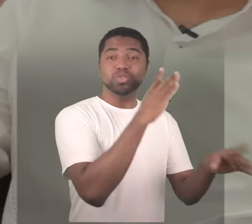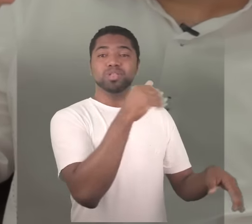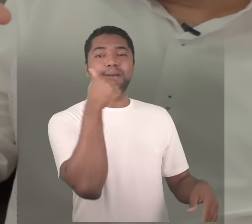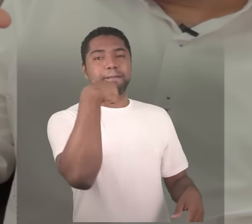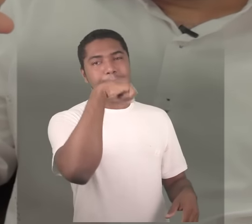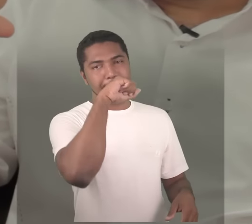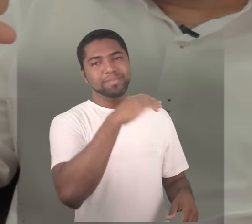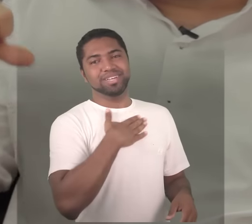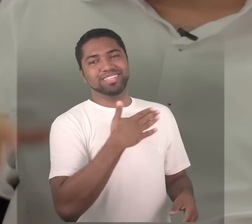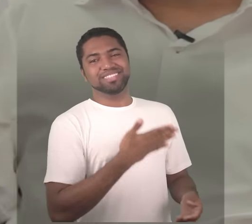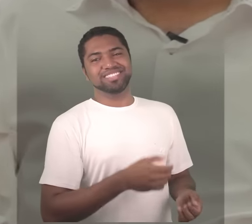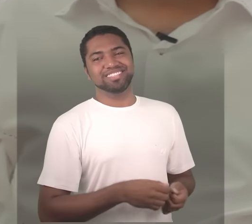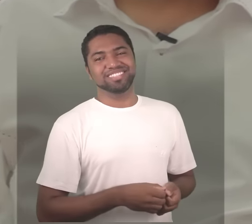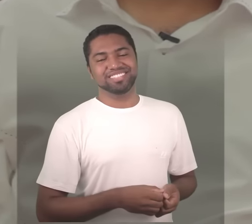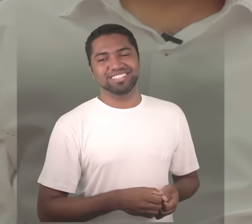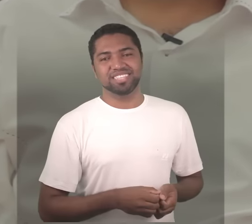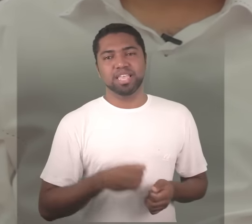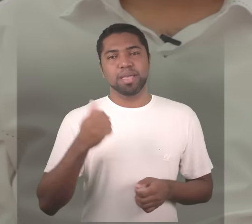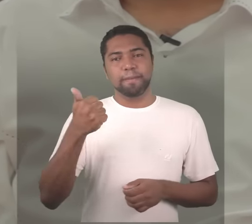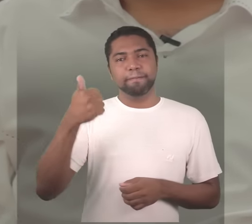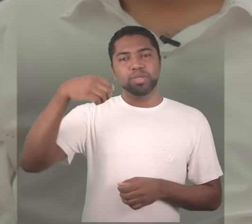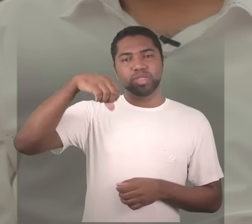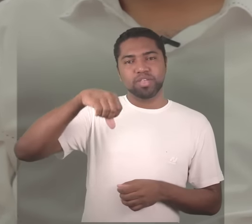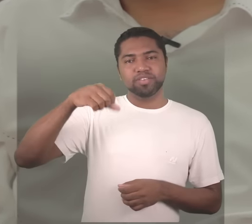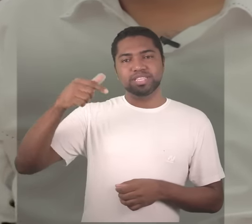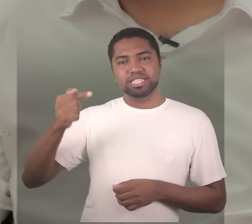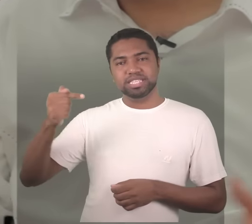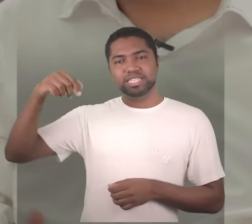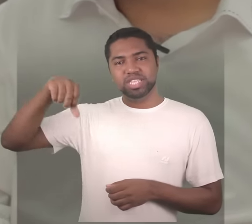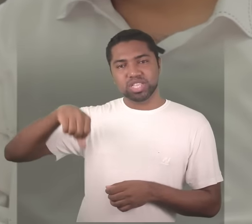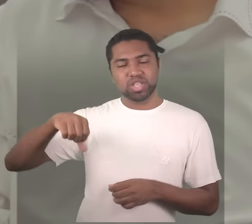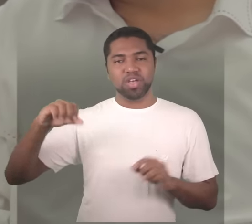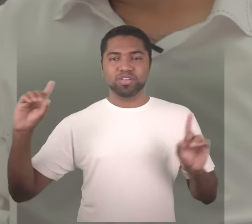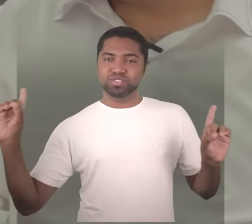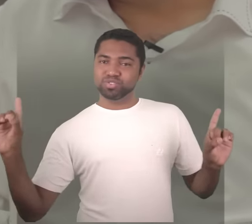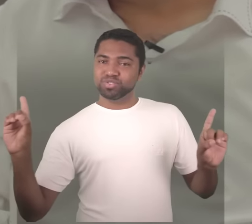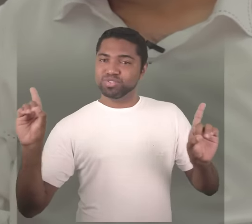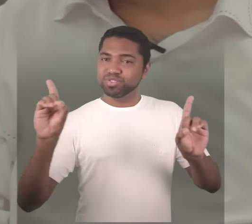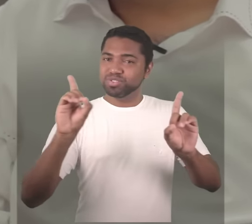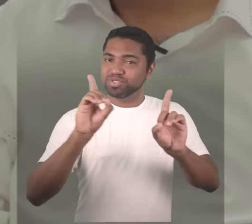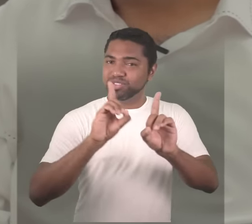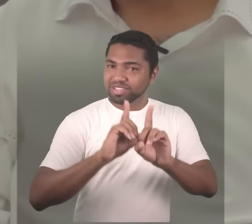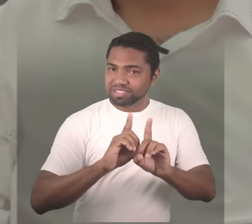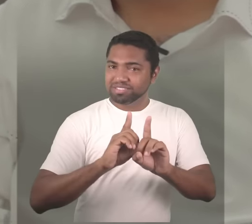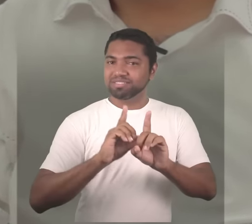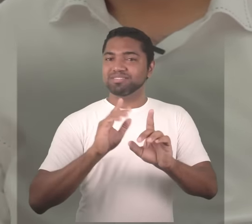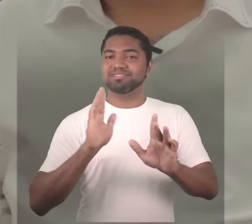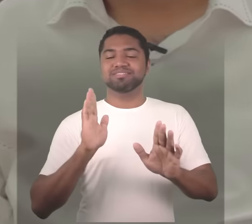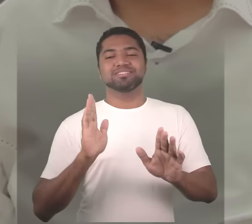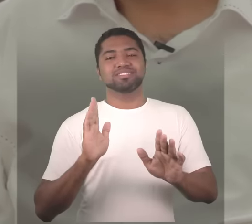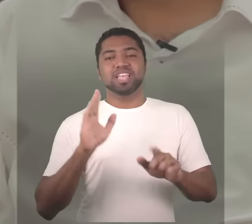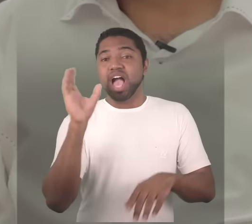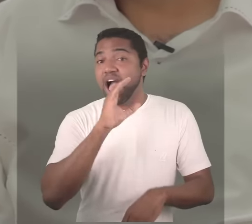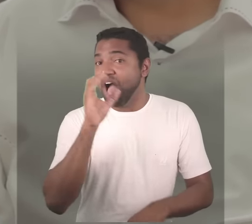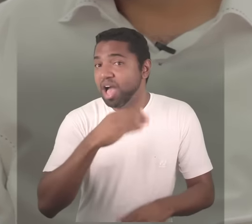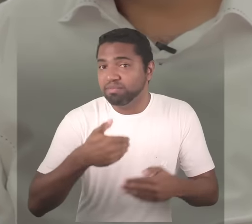em 79 eles se encontraram já se casaram muito rapidamente